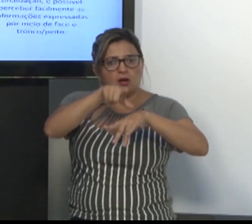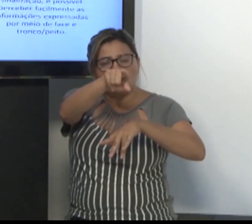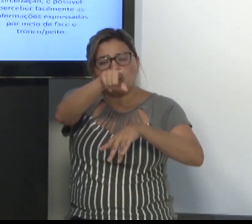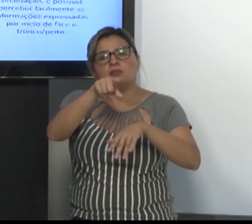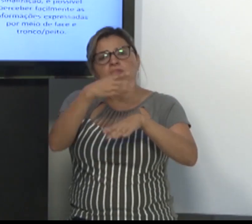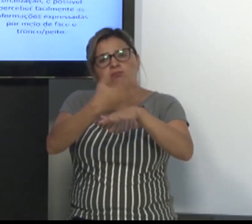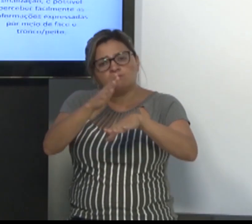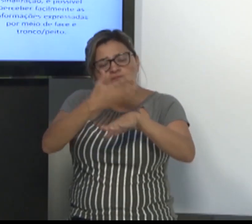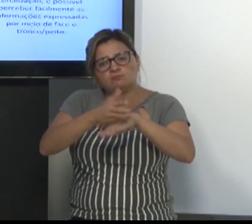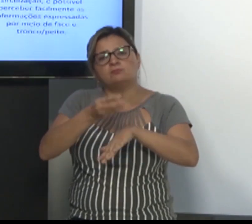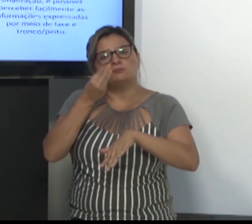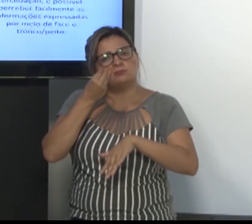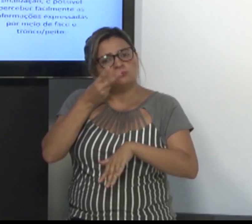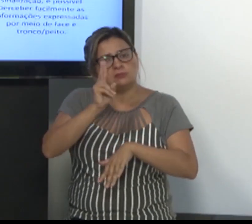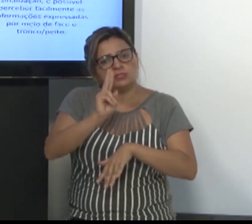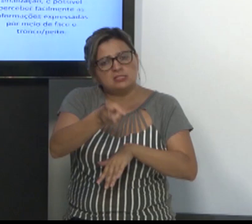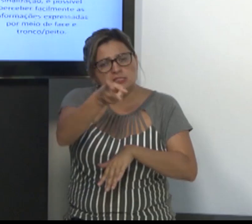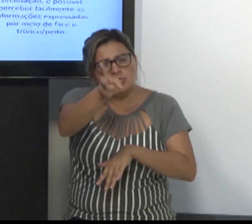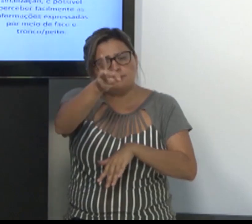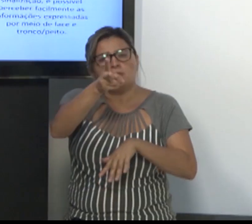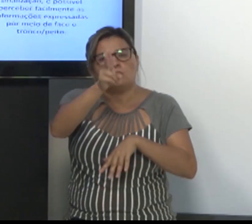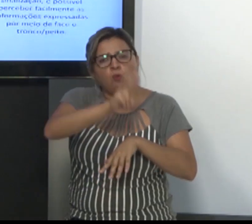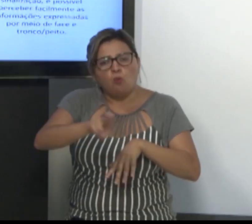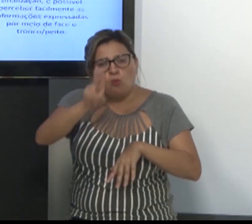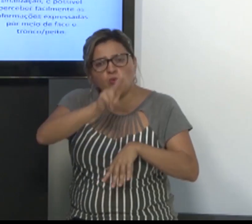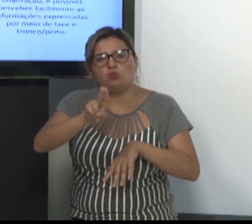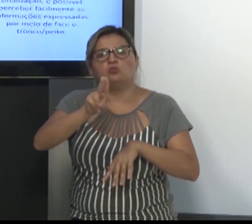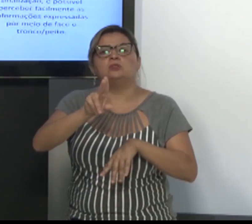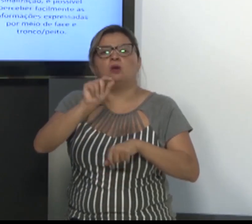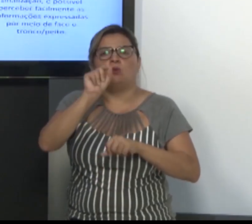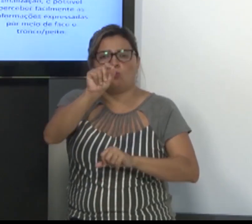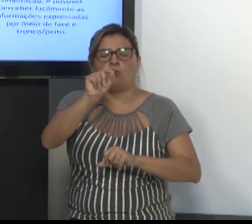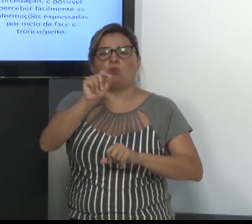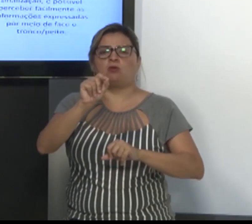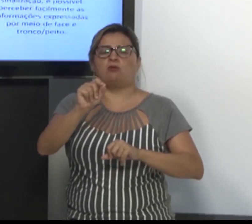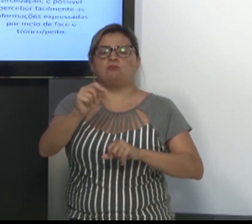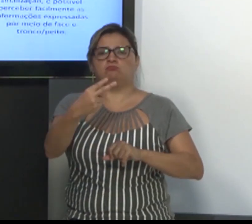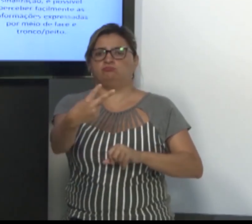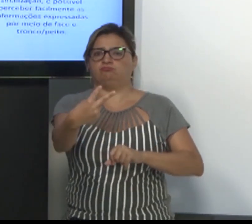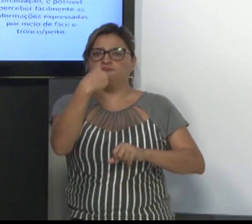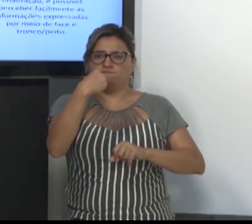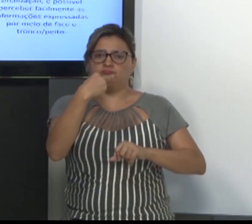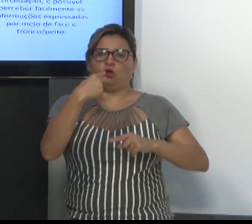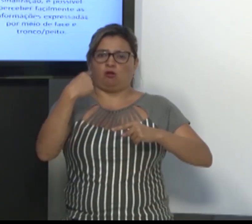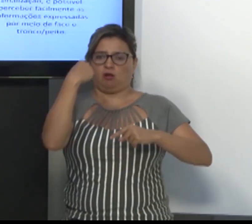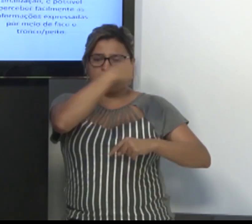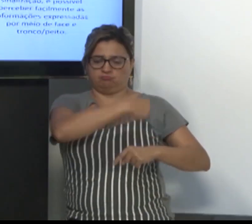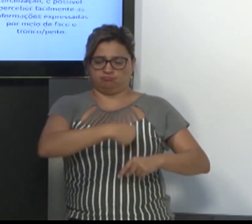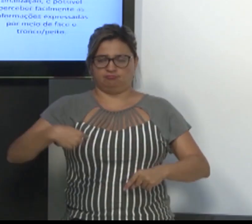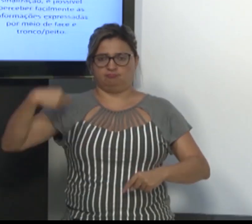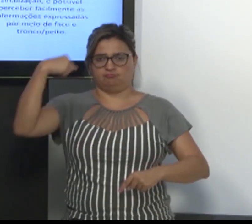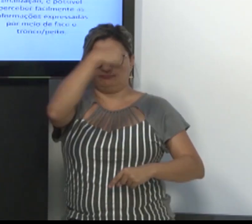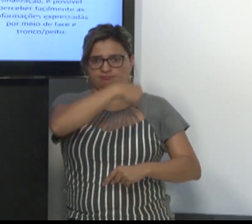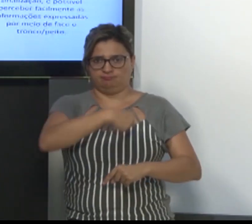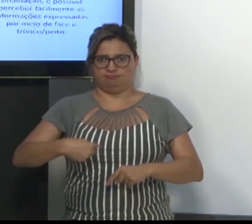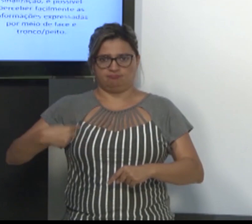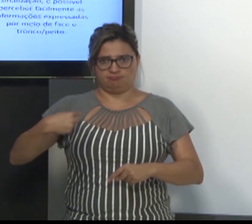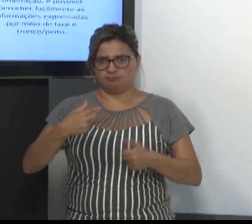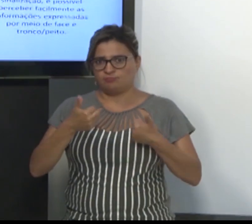contexto que está sendo falado. Vocês precisam treinar este exercício de ter